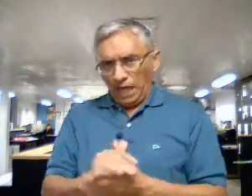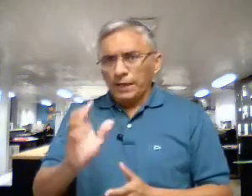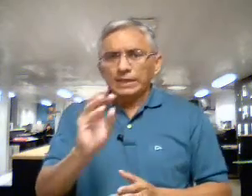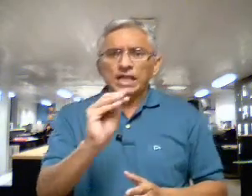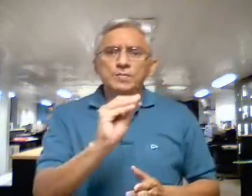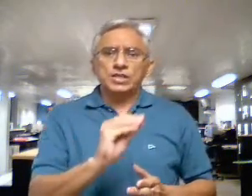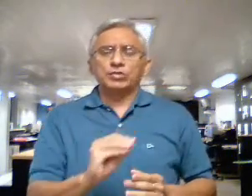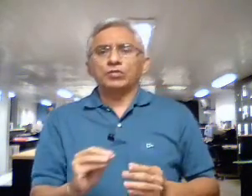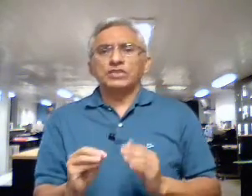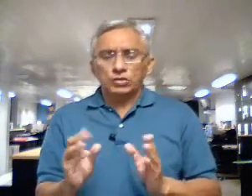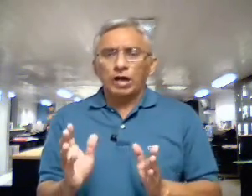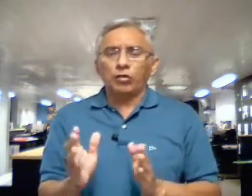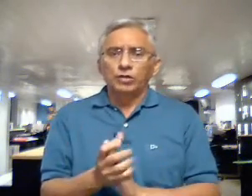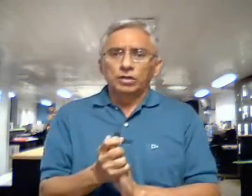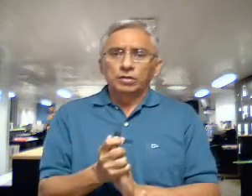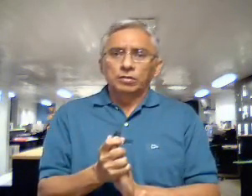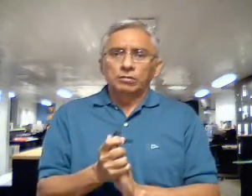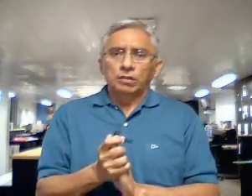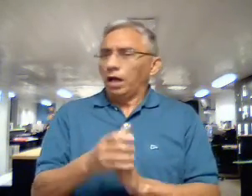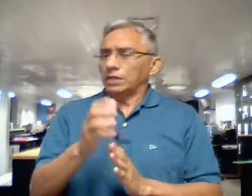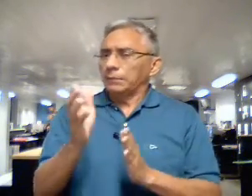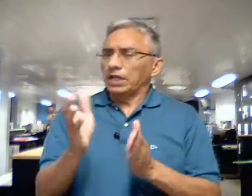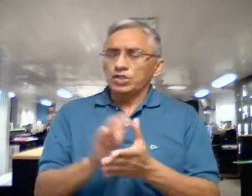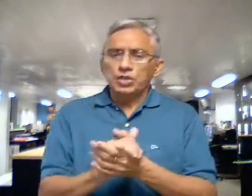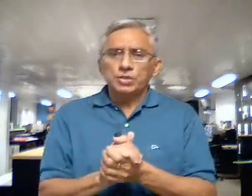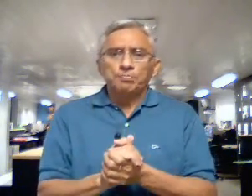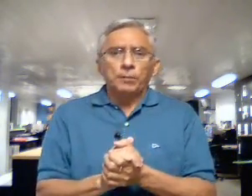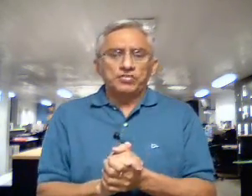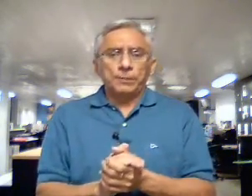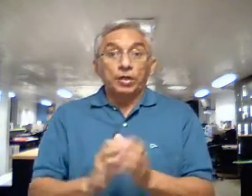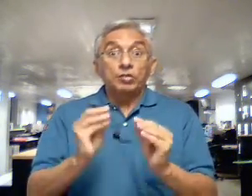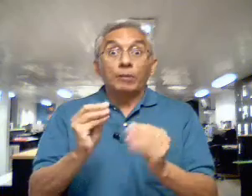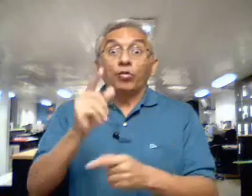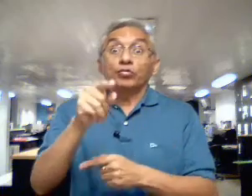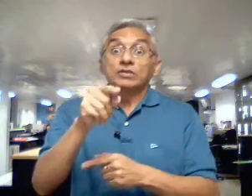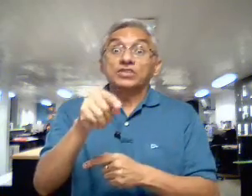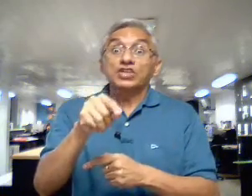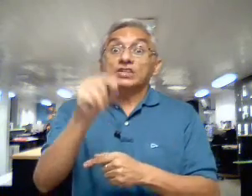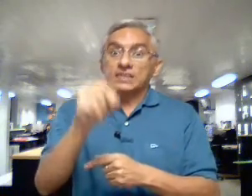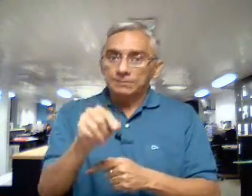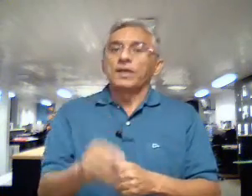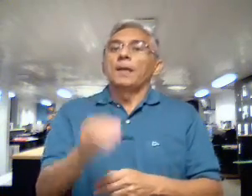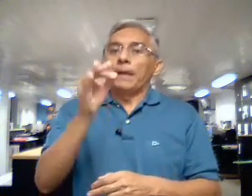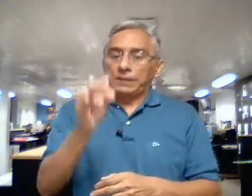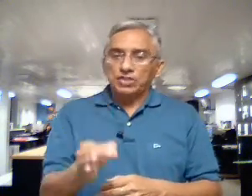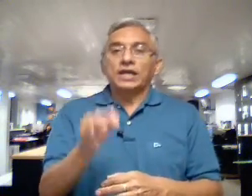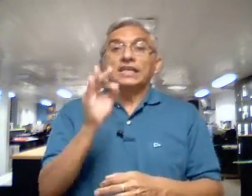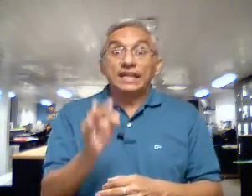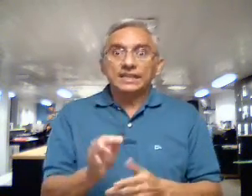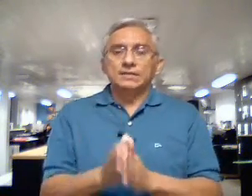Eymael até admite a união sexual, também admite, por exemplo, que o aborto seja sim na prática e na lei